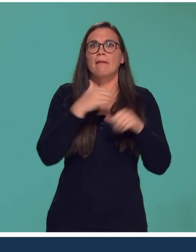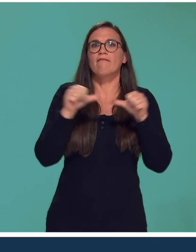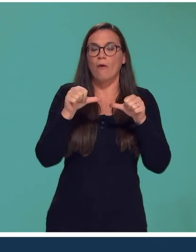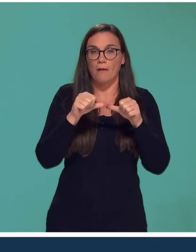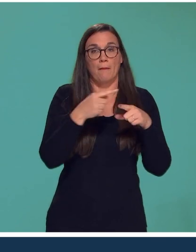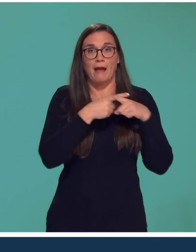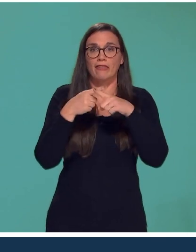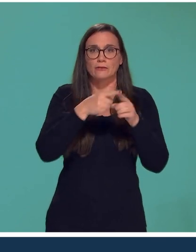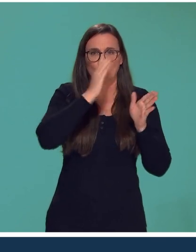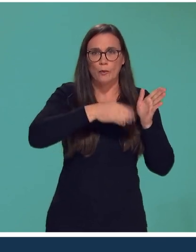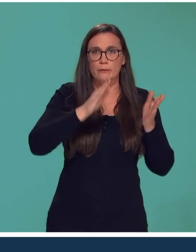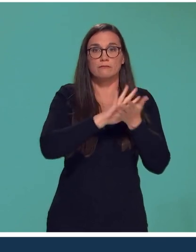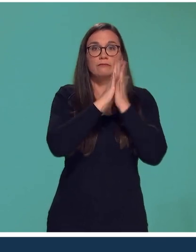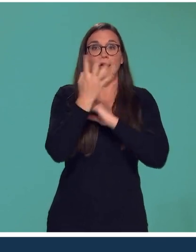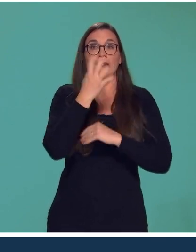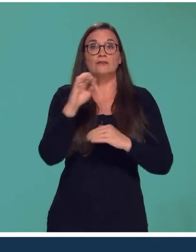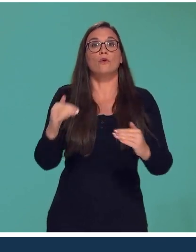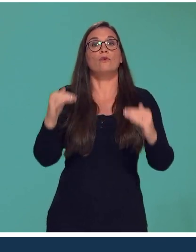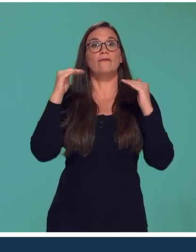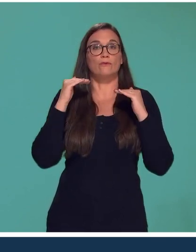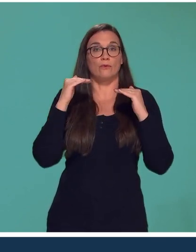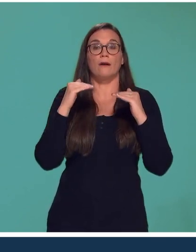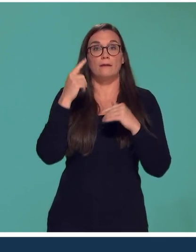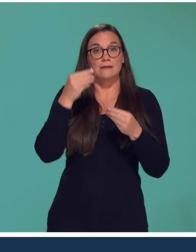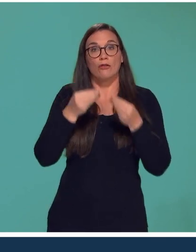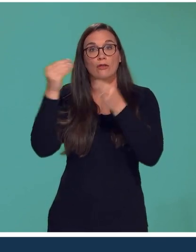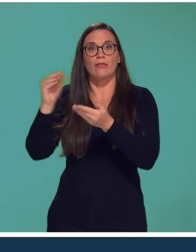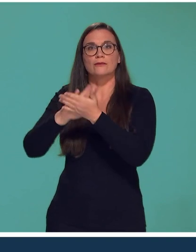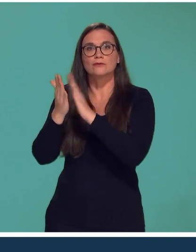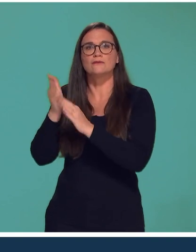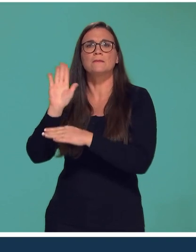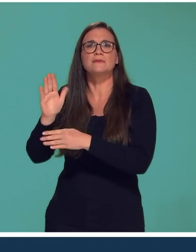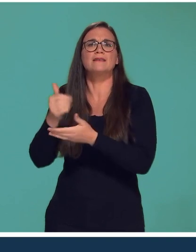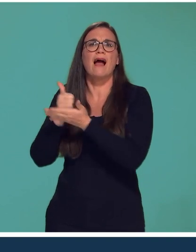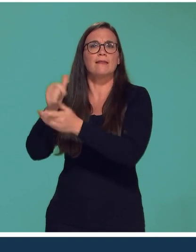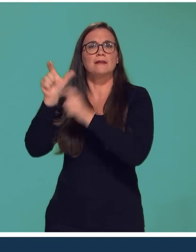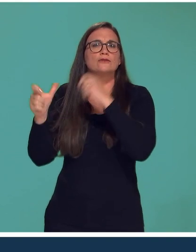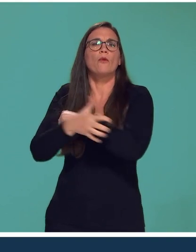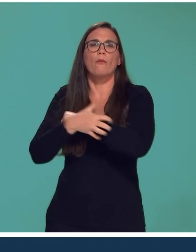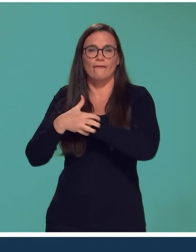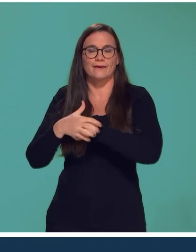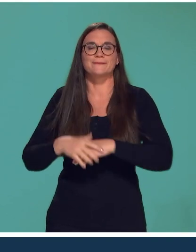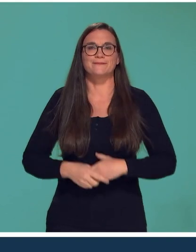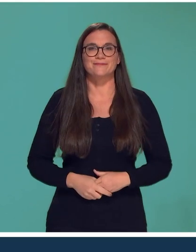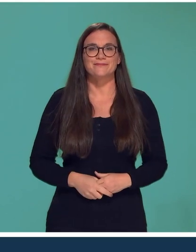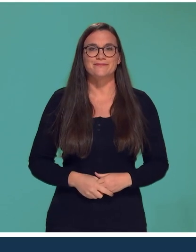Après le Téléthon, l'écharpe sera partagée en 400 couvertures. Elles seront données à des associations